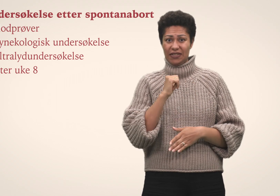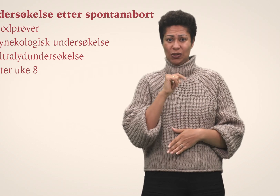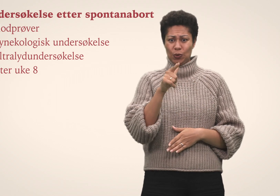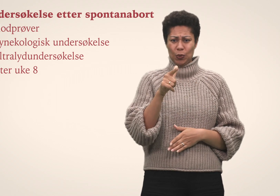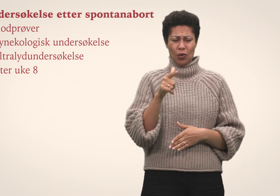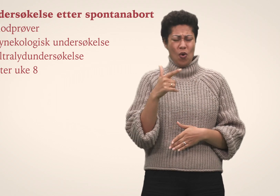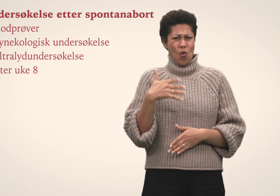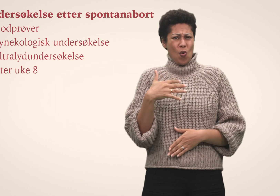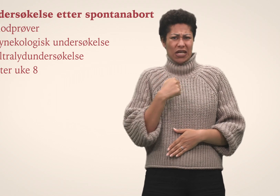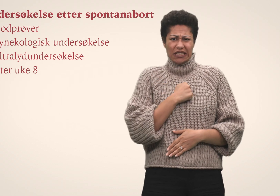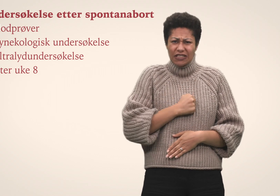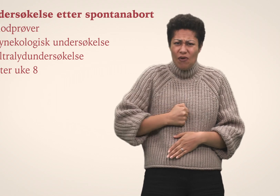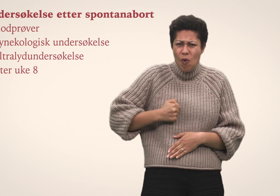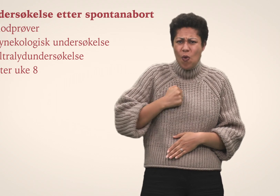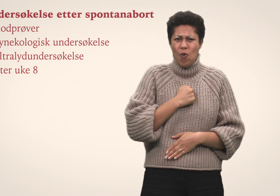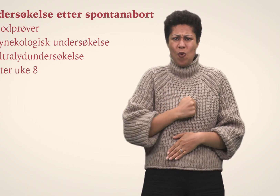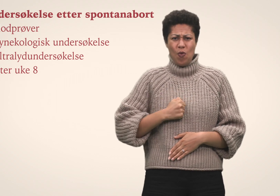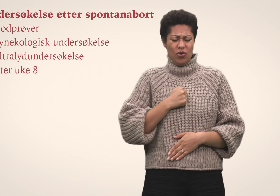har sterke smerte og blør mye.